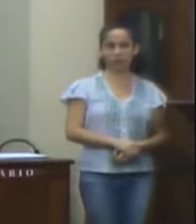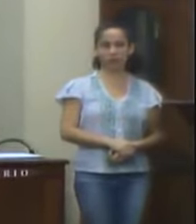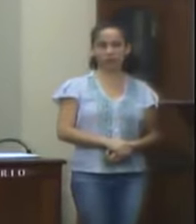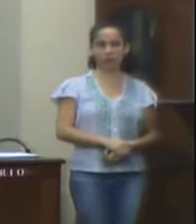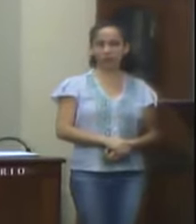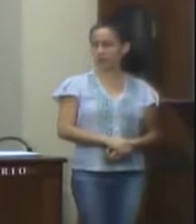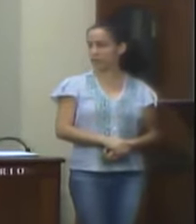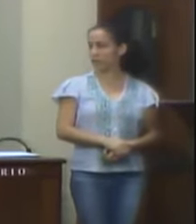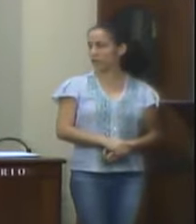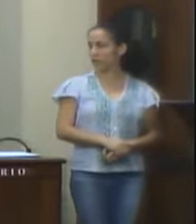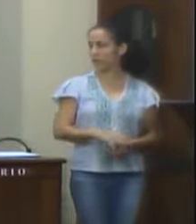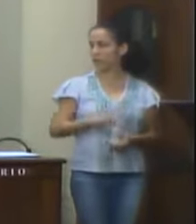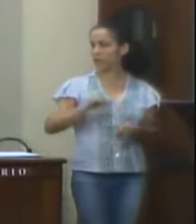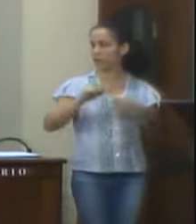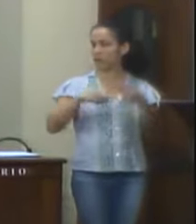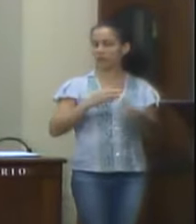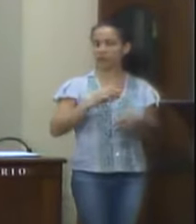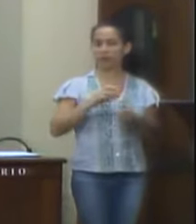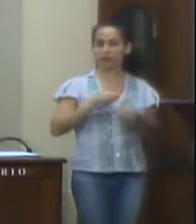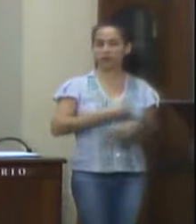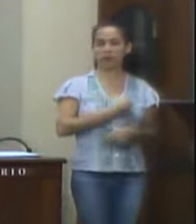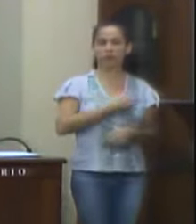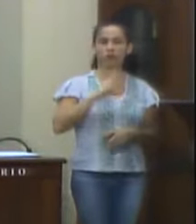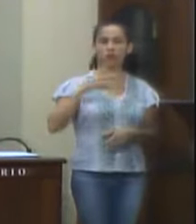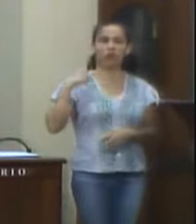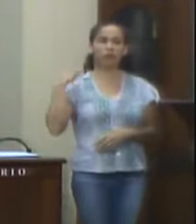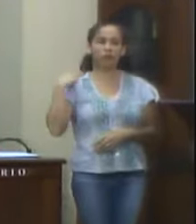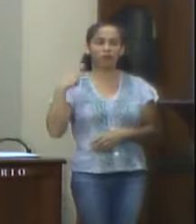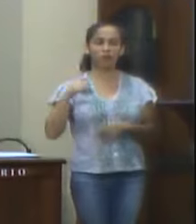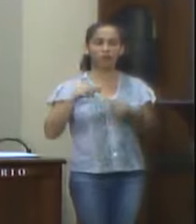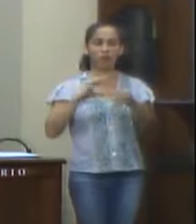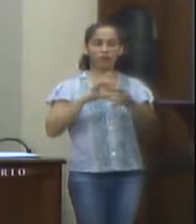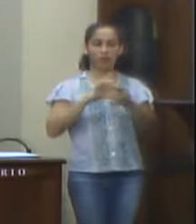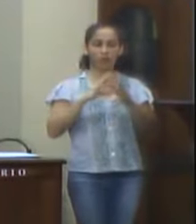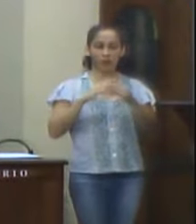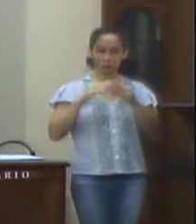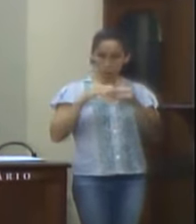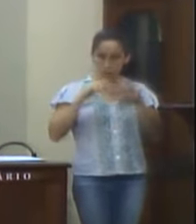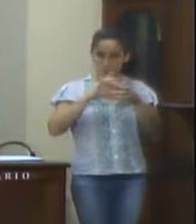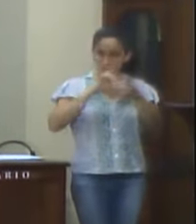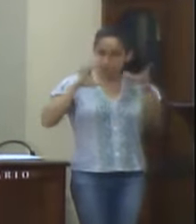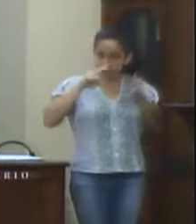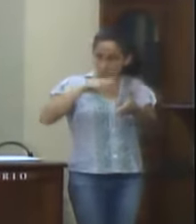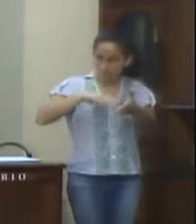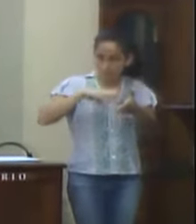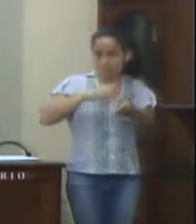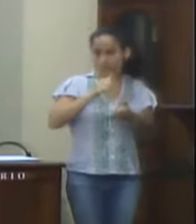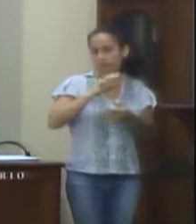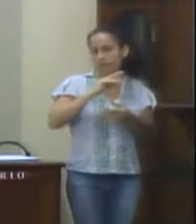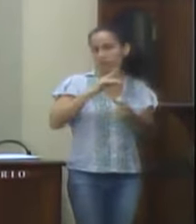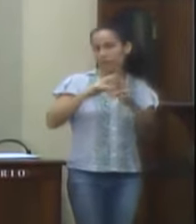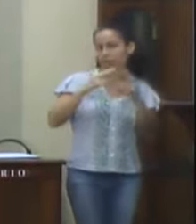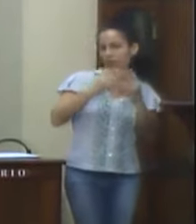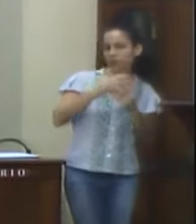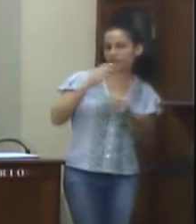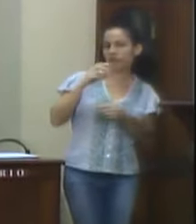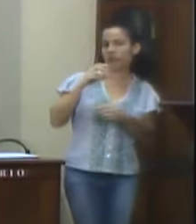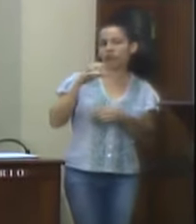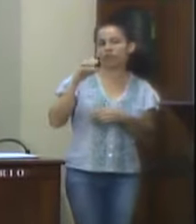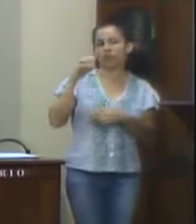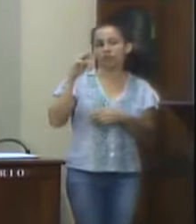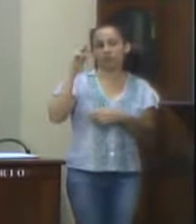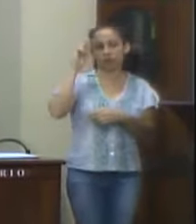Feita a presença dos senhores vereadores, vamos pedir a dispensa da leitura da ata da sessão ordinária do dia 11 de dezembro de 2018 e